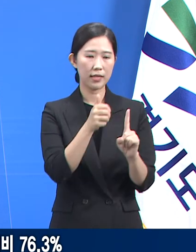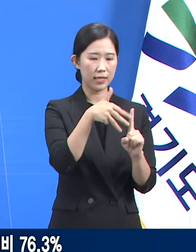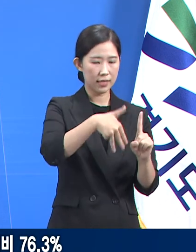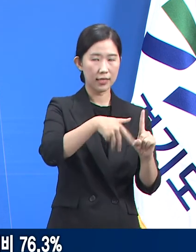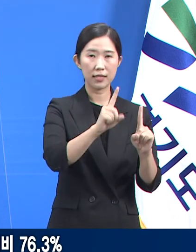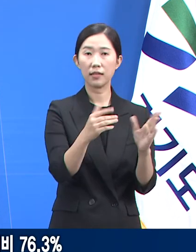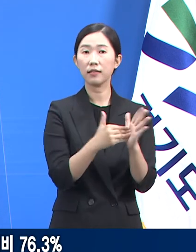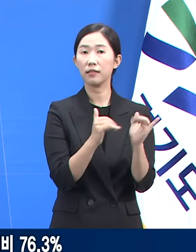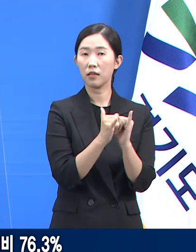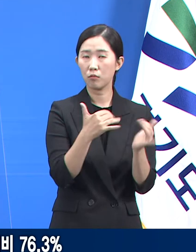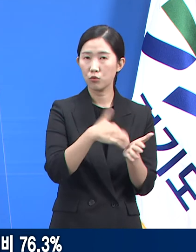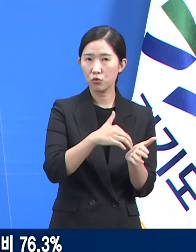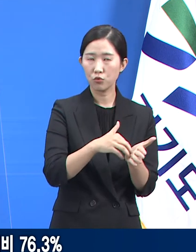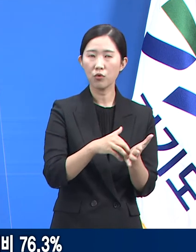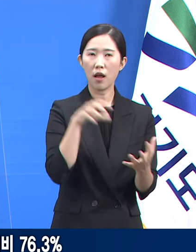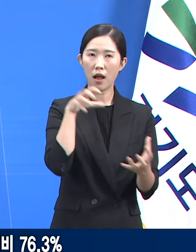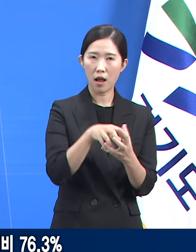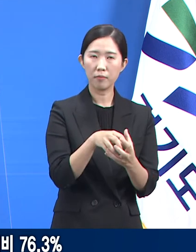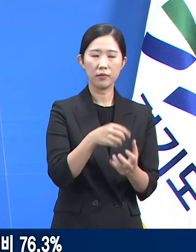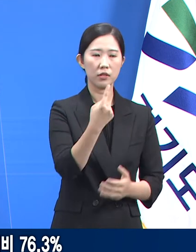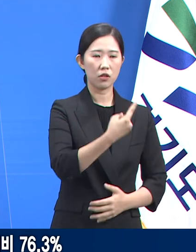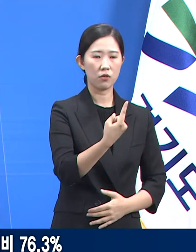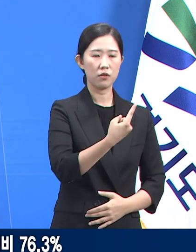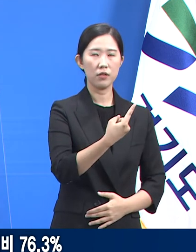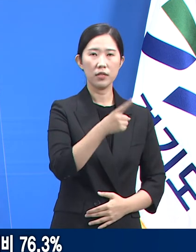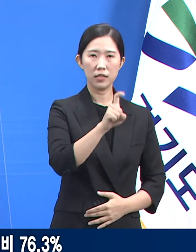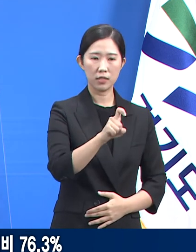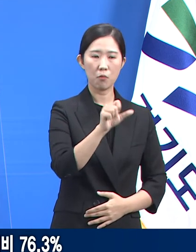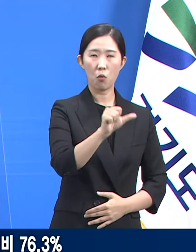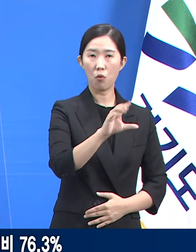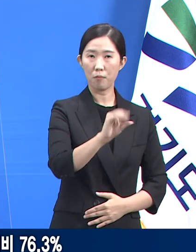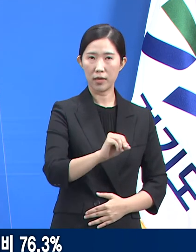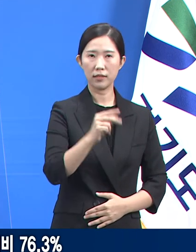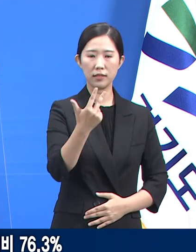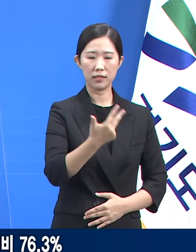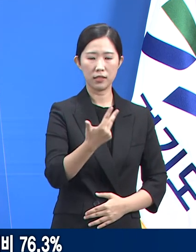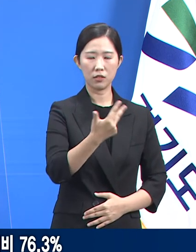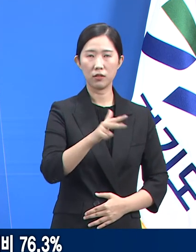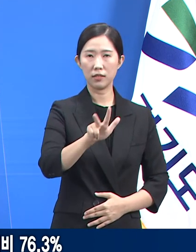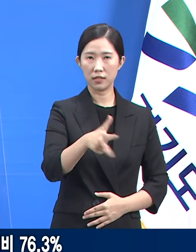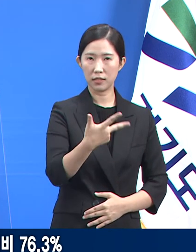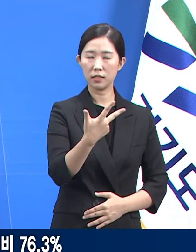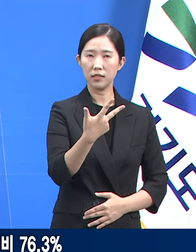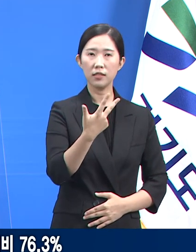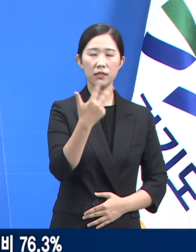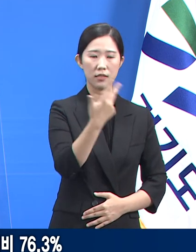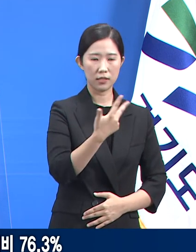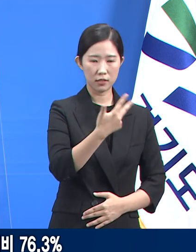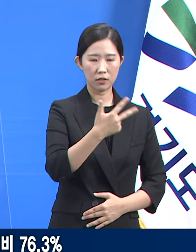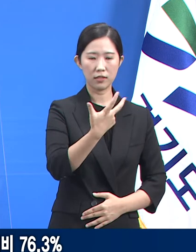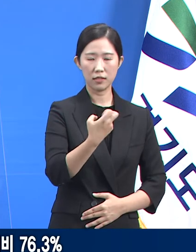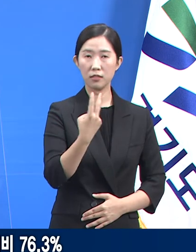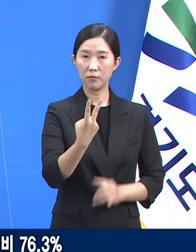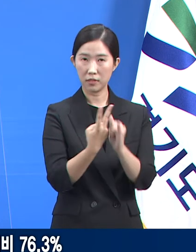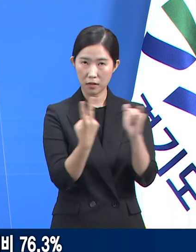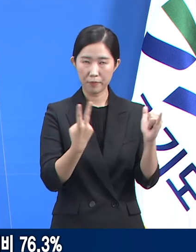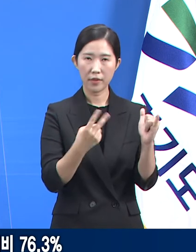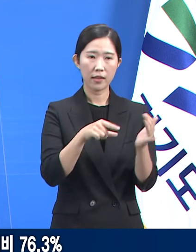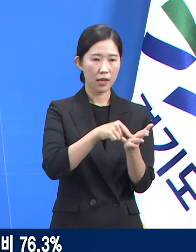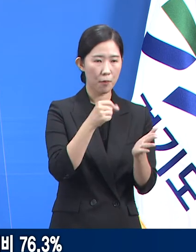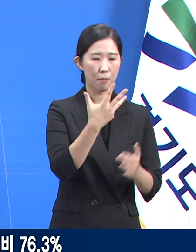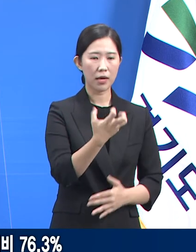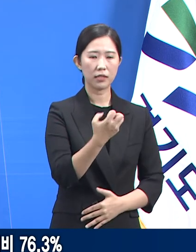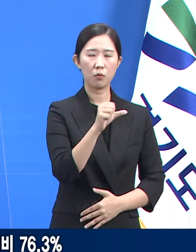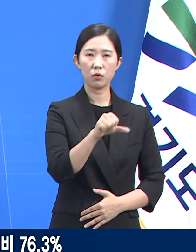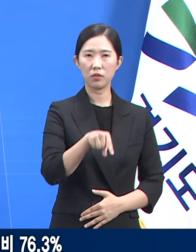이상 받은 사람은 총 1,015만 7,072명으로 접종 대상자의 85.3%,